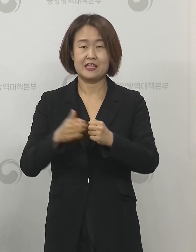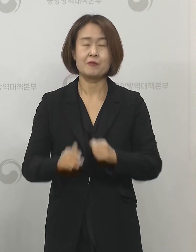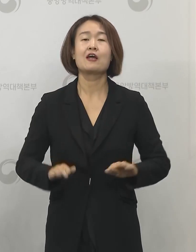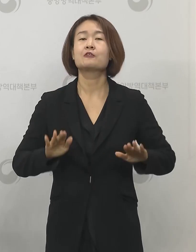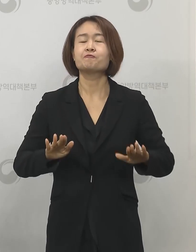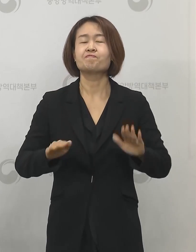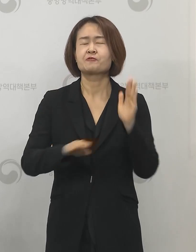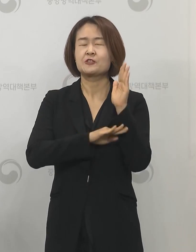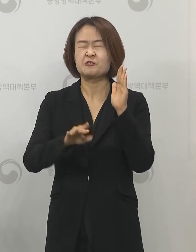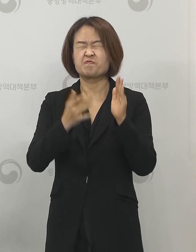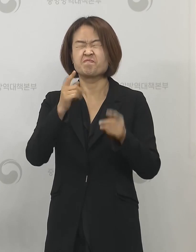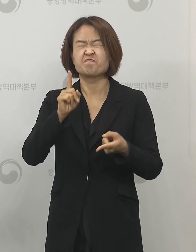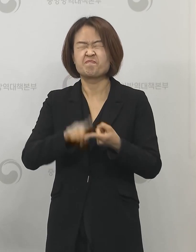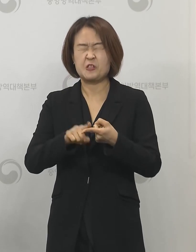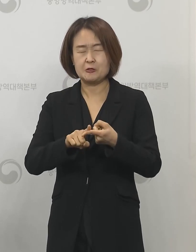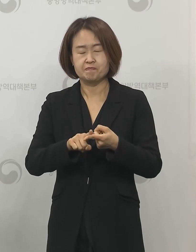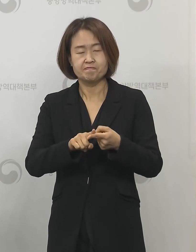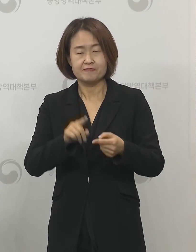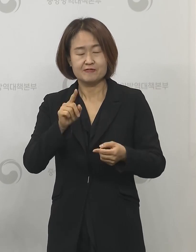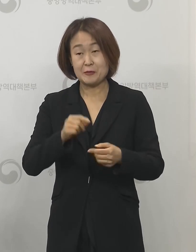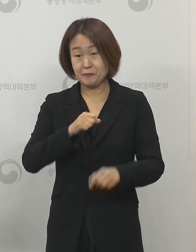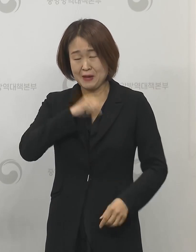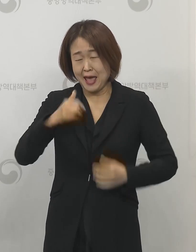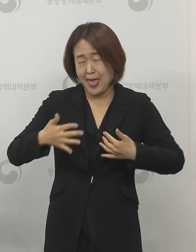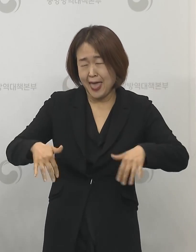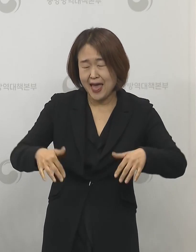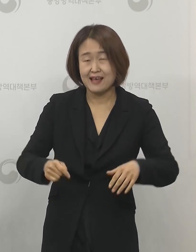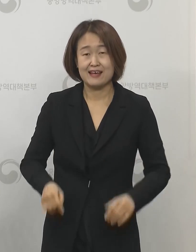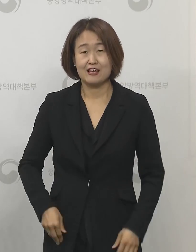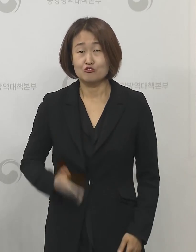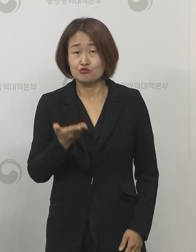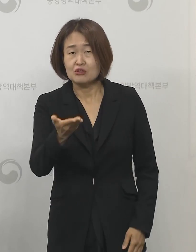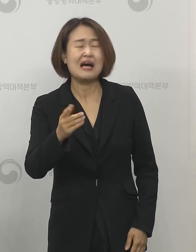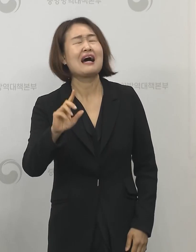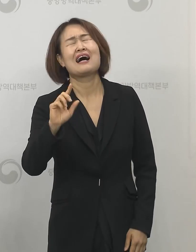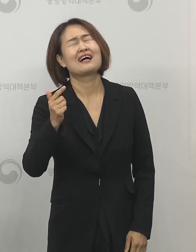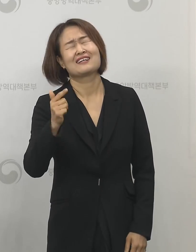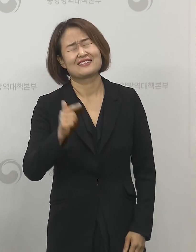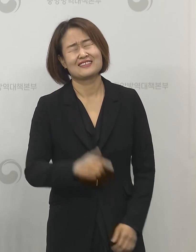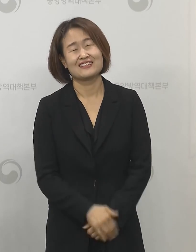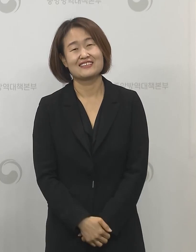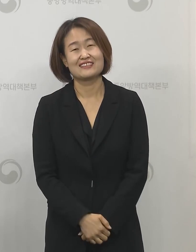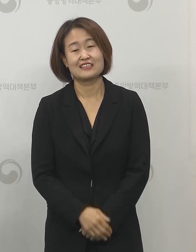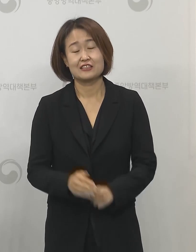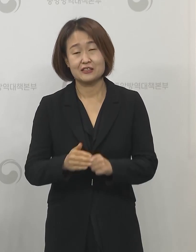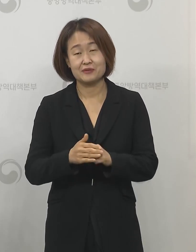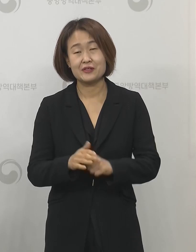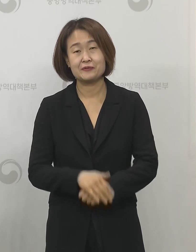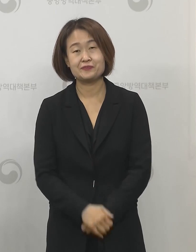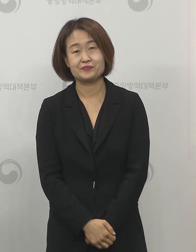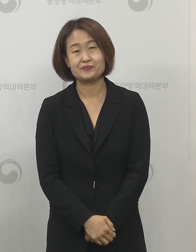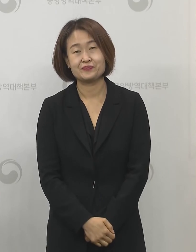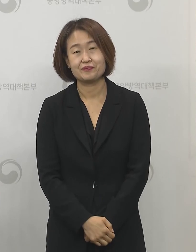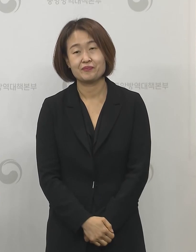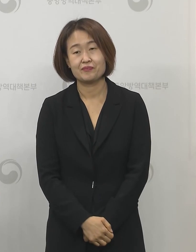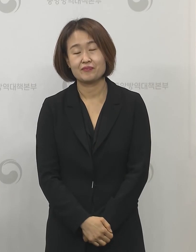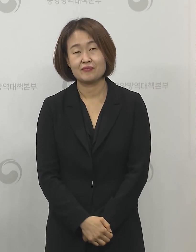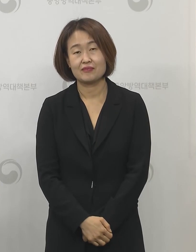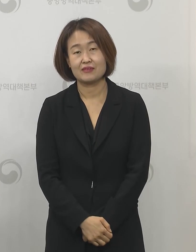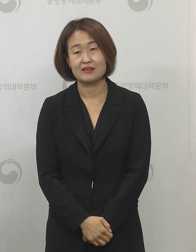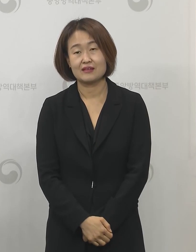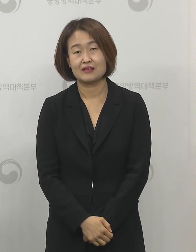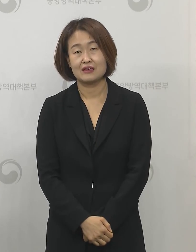바로 기준을 조치를 완화하거나 하는 그런 것은 아닌 그런 숫자로 보시면 될 것 같습니다 저희가